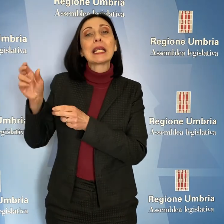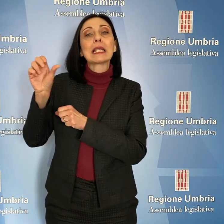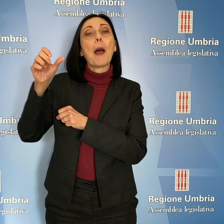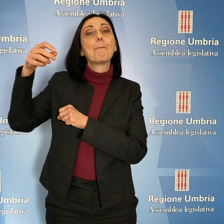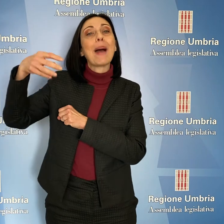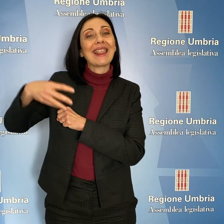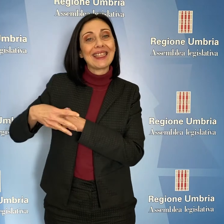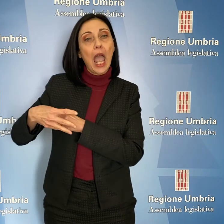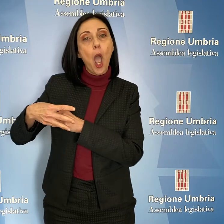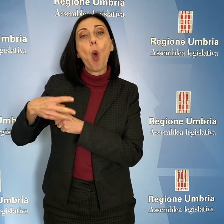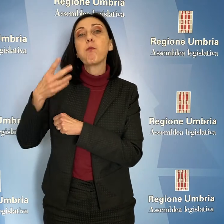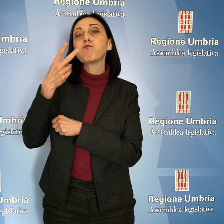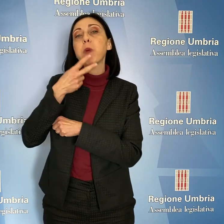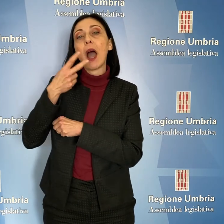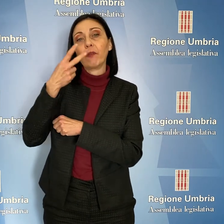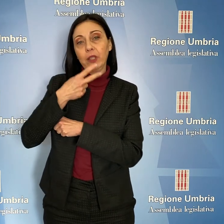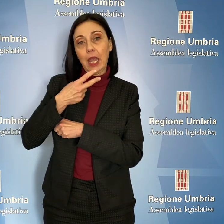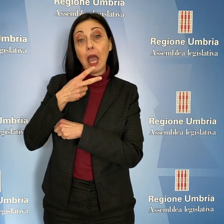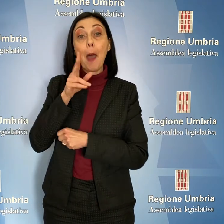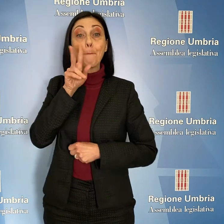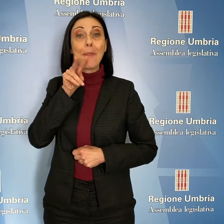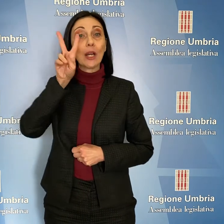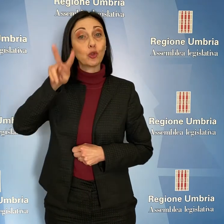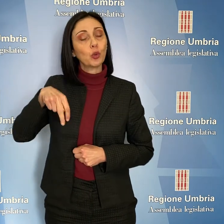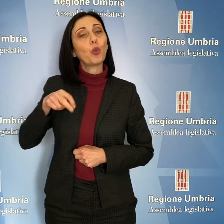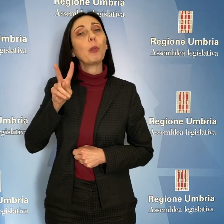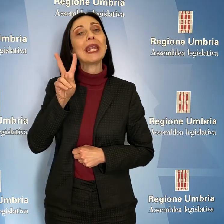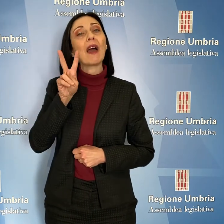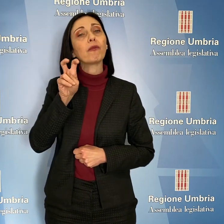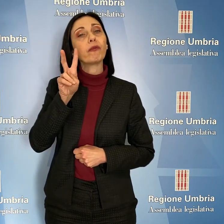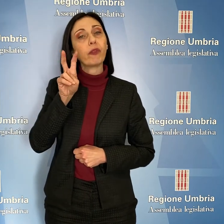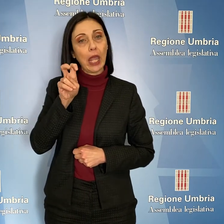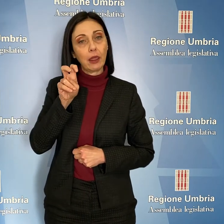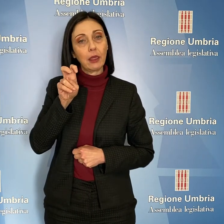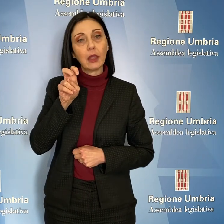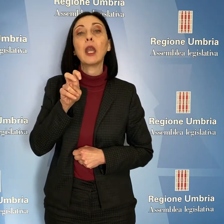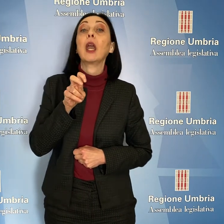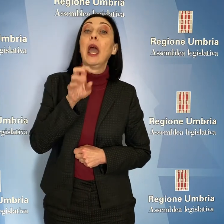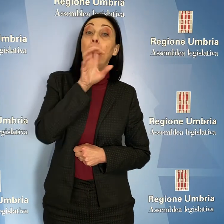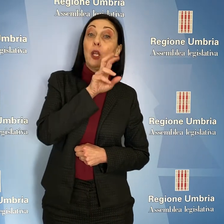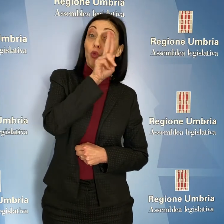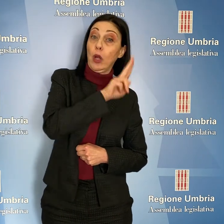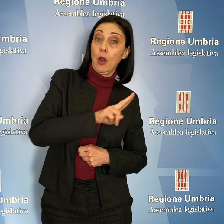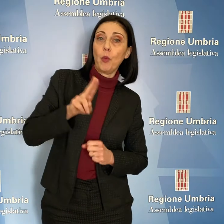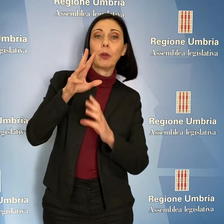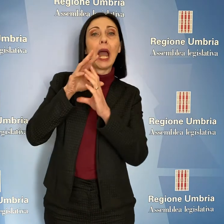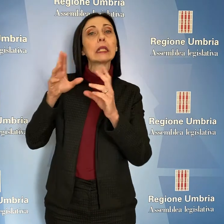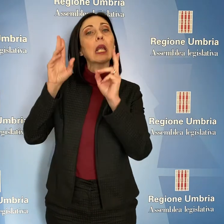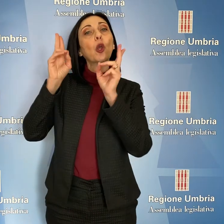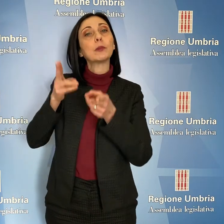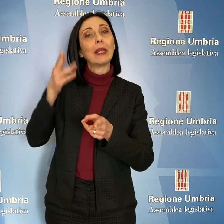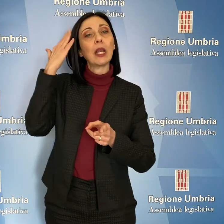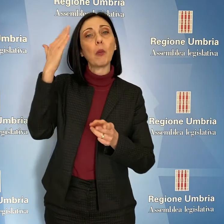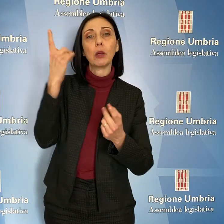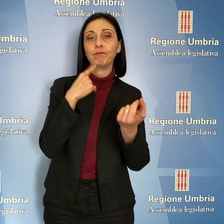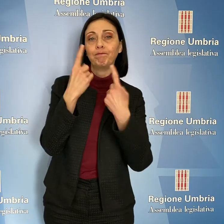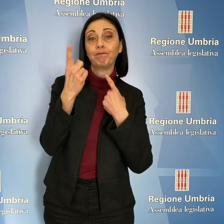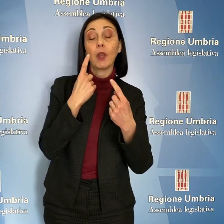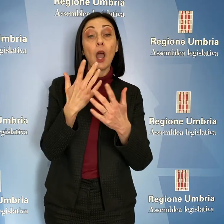Pavia. A marzo 2020 è partita l'interlocuzione tra regione Umbria e azienda ospedaliera di Perugia. A maggio